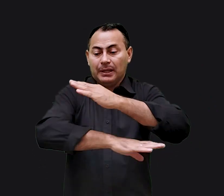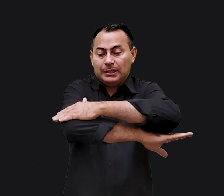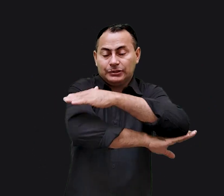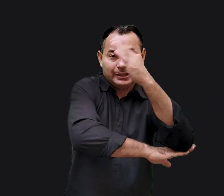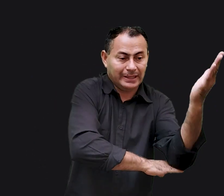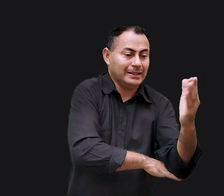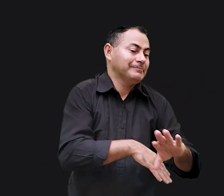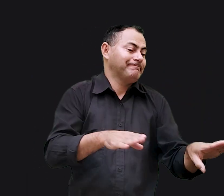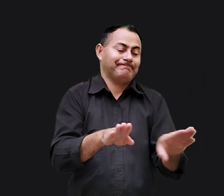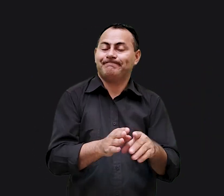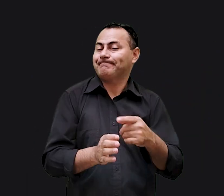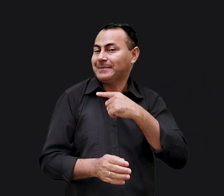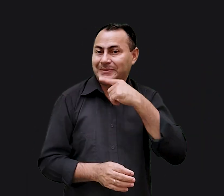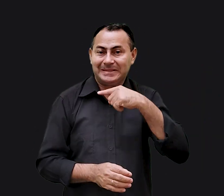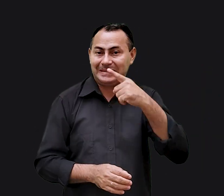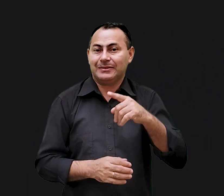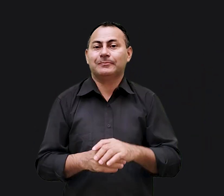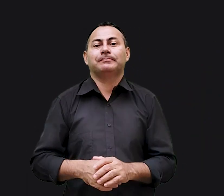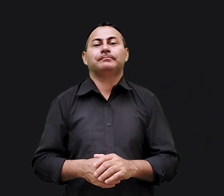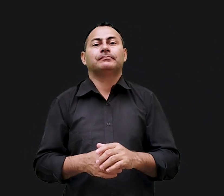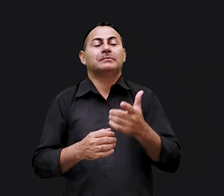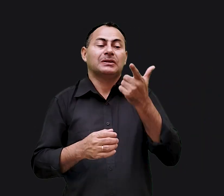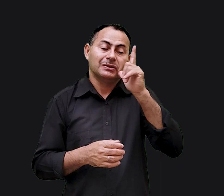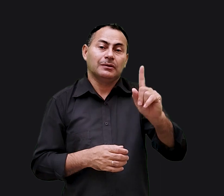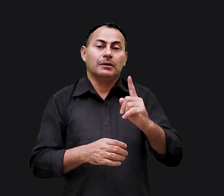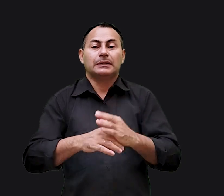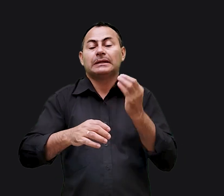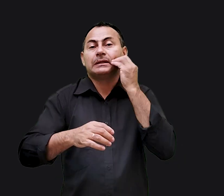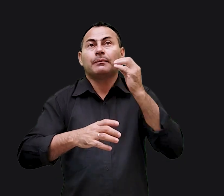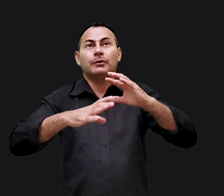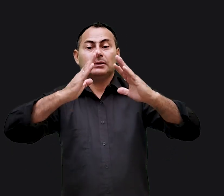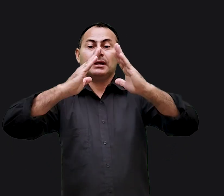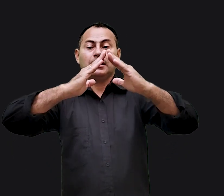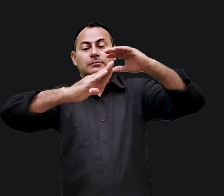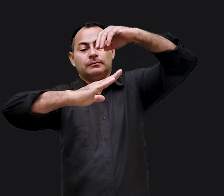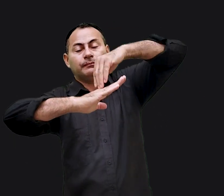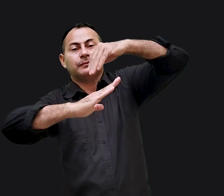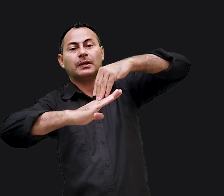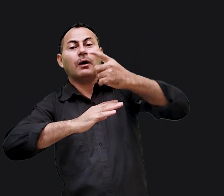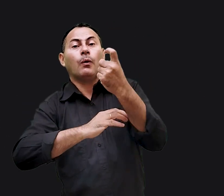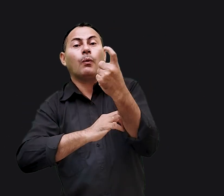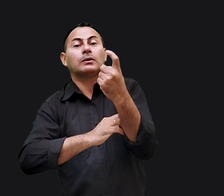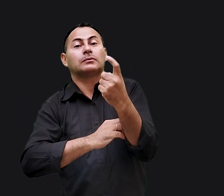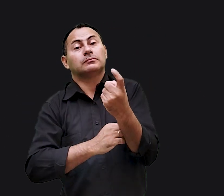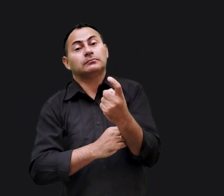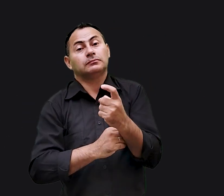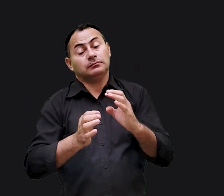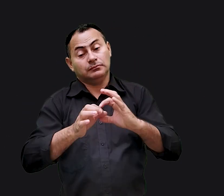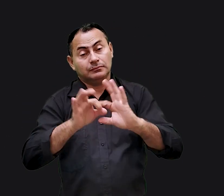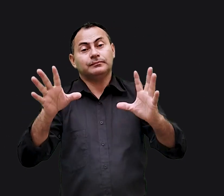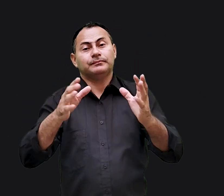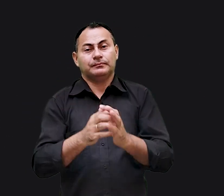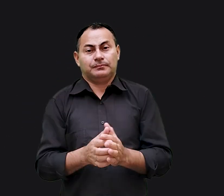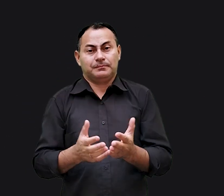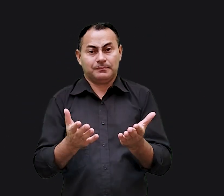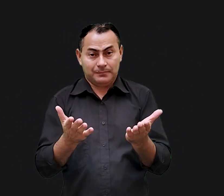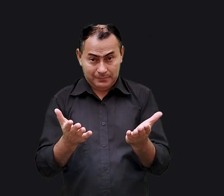Tentaram pela janela, mas também não conseguiram. Então, tentaram pelo telhado, a única alternativa disponível.